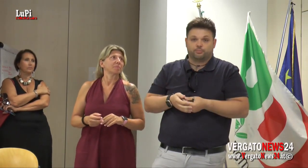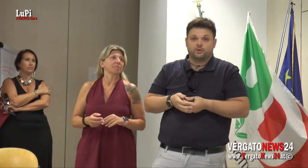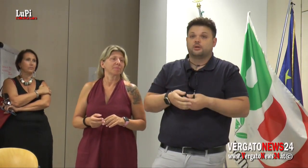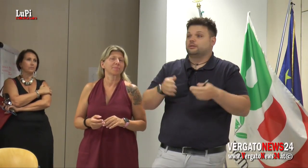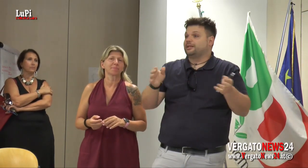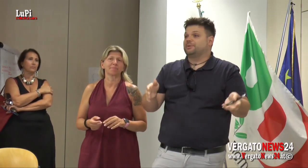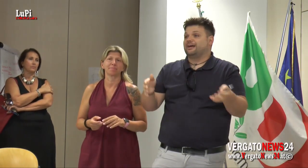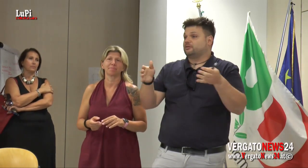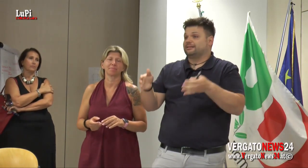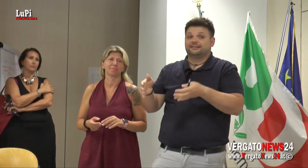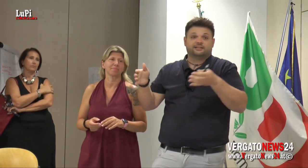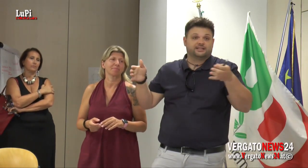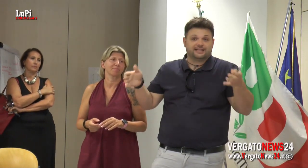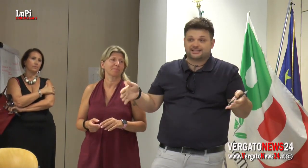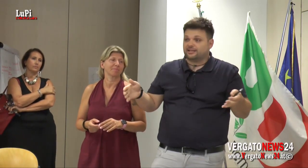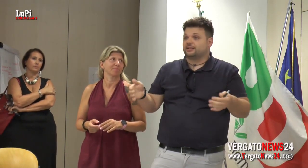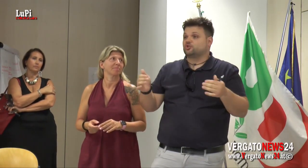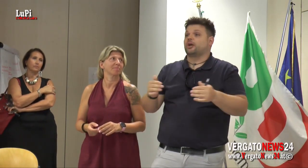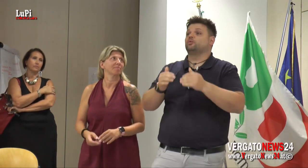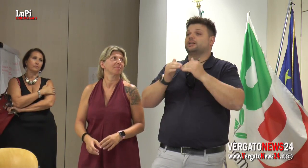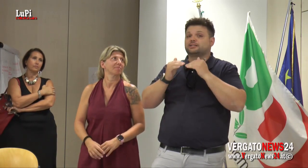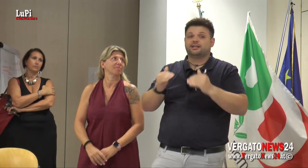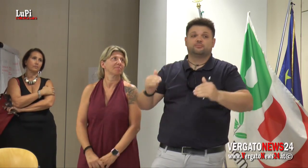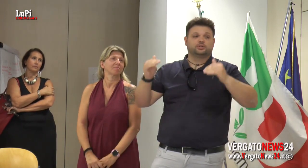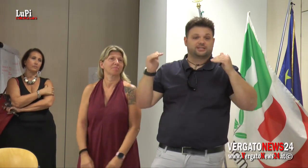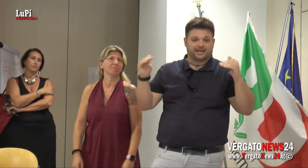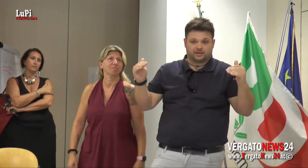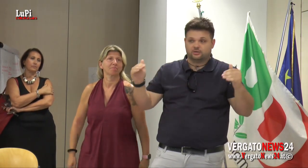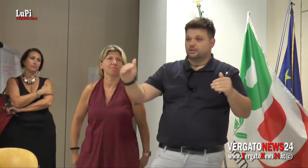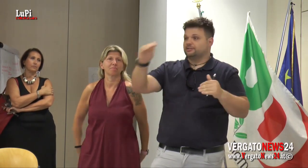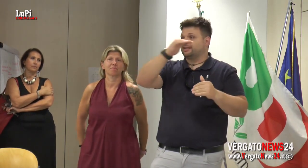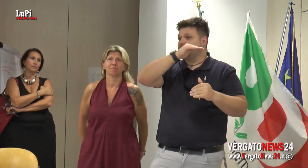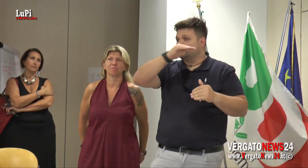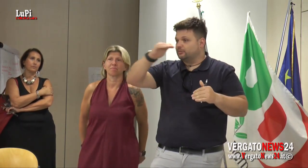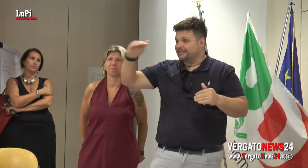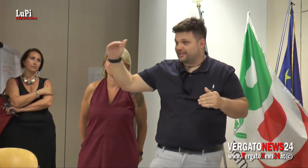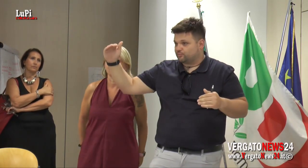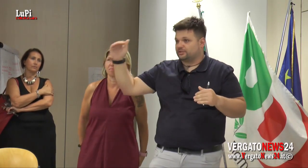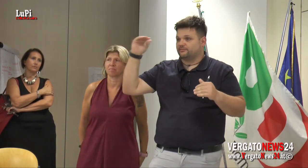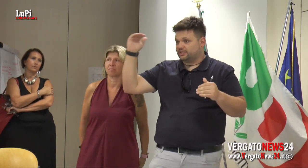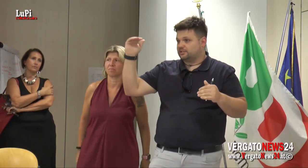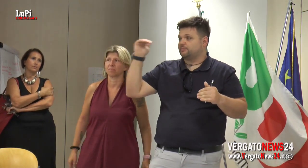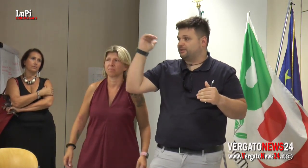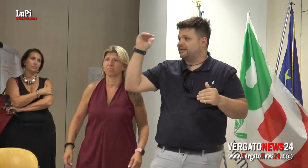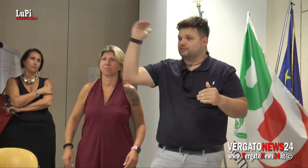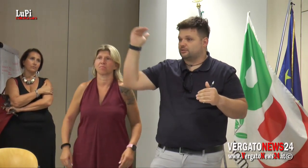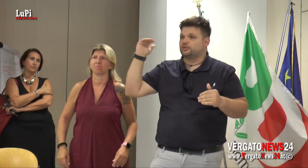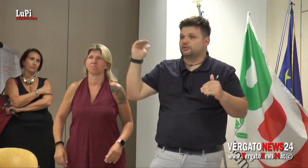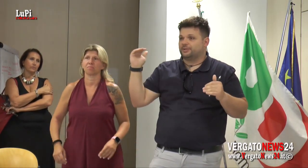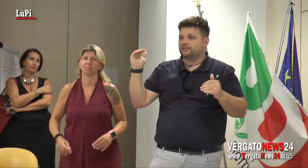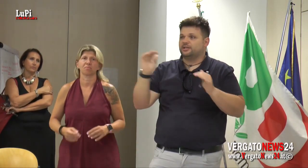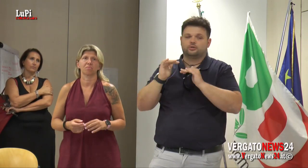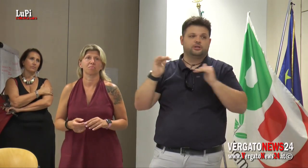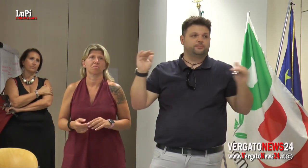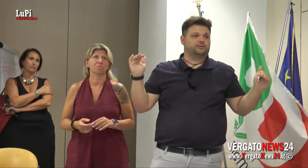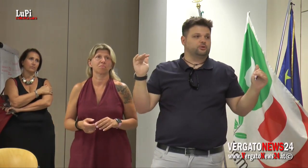Purtroppo, nei piani organizzativi delle aziende c'è un estremo distacco tra il middle management, vedisi i primari direttori